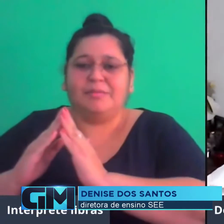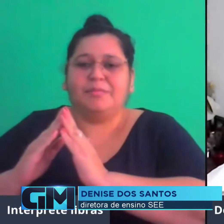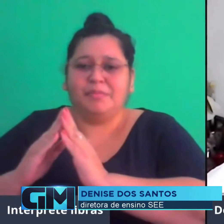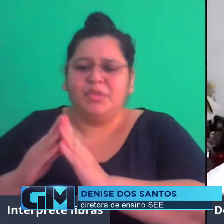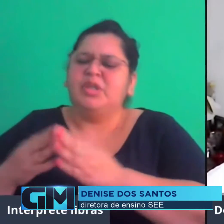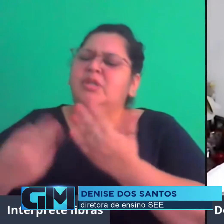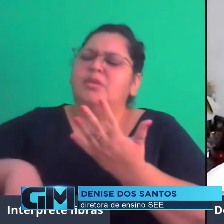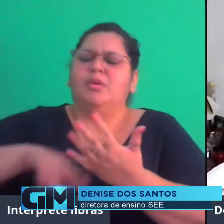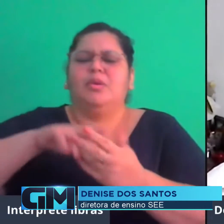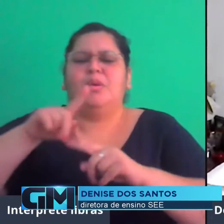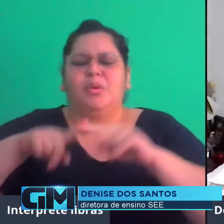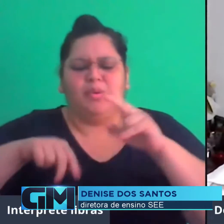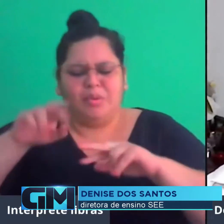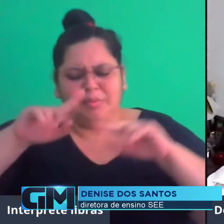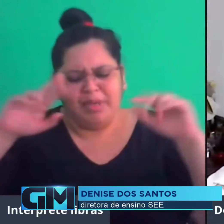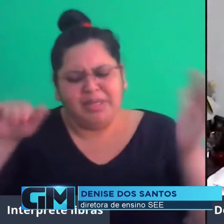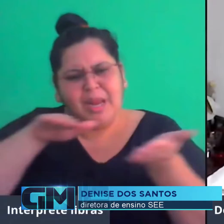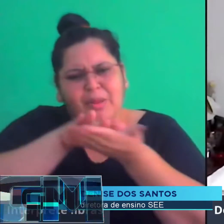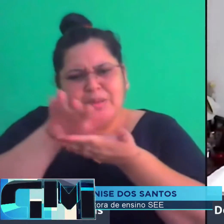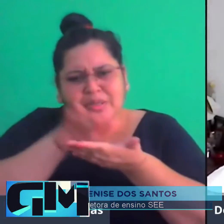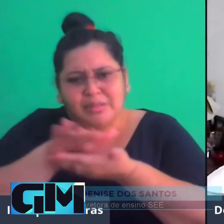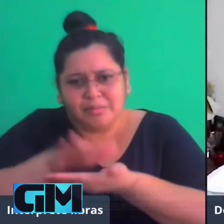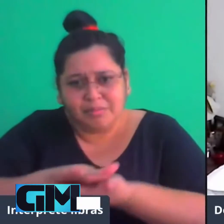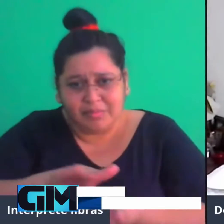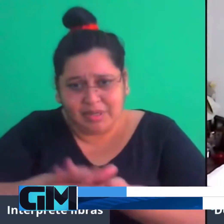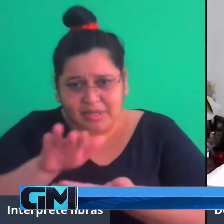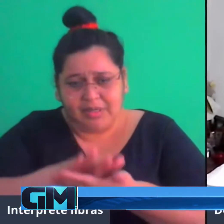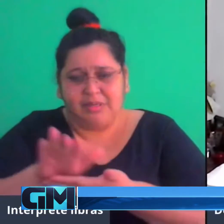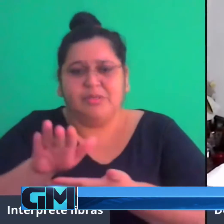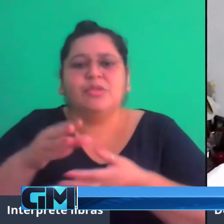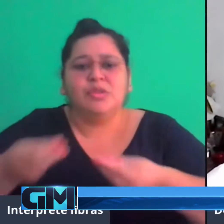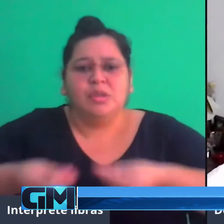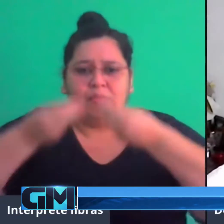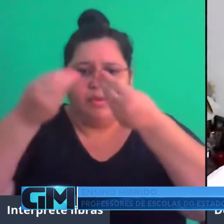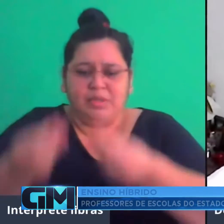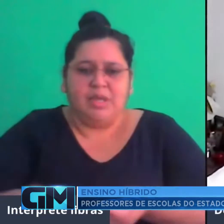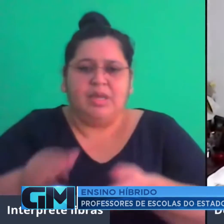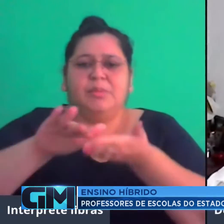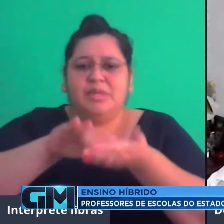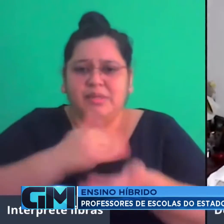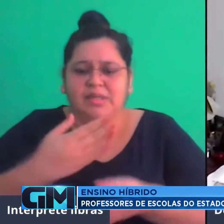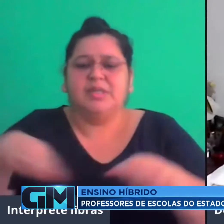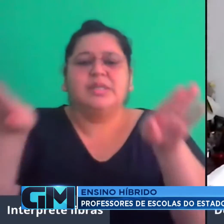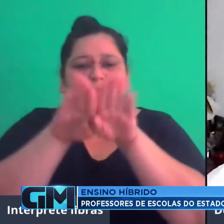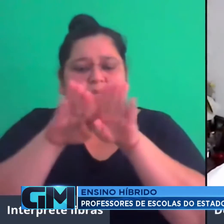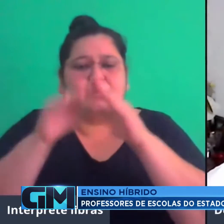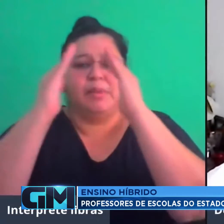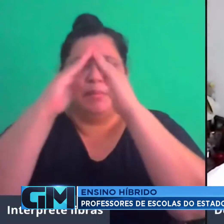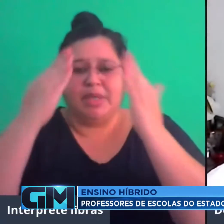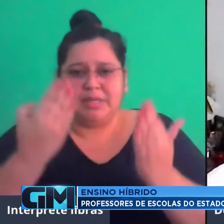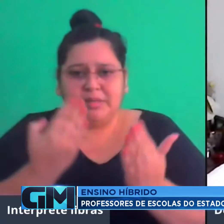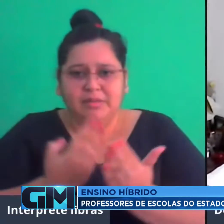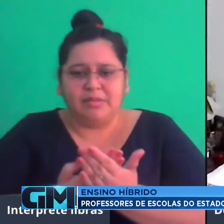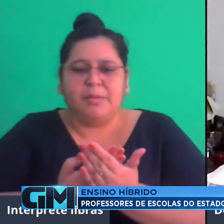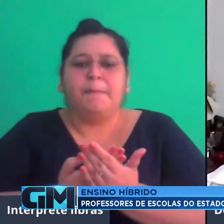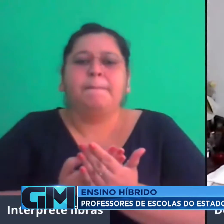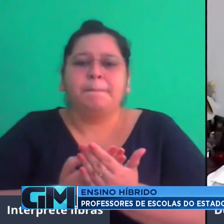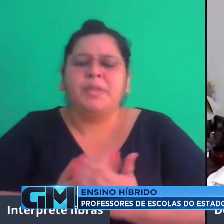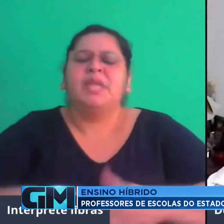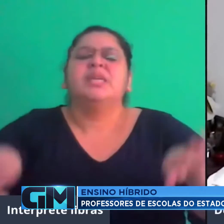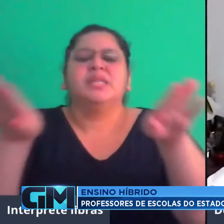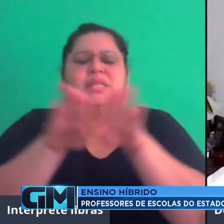material impresso que foi fornecido pela Secretaria, pelas escolas, através das aulas